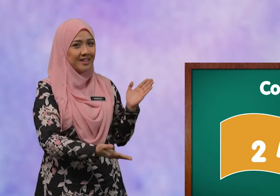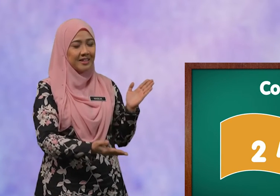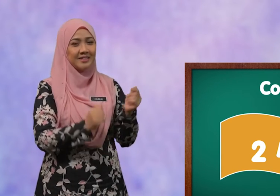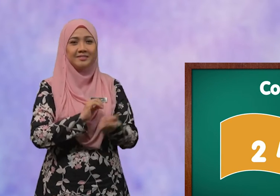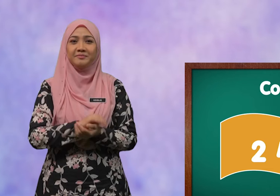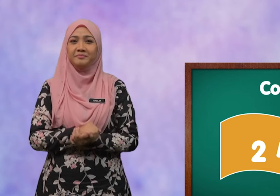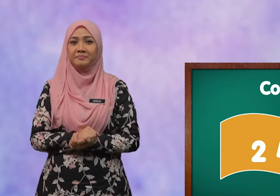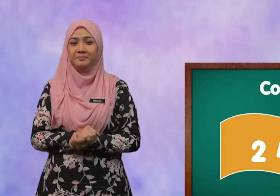ini.